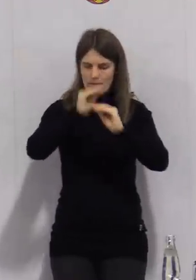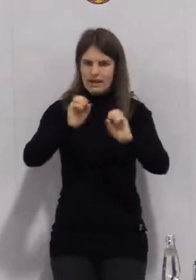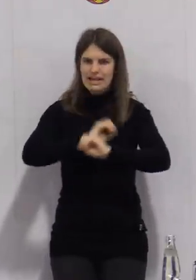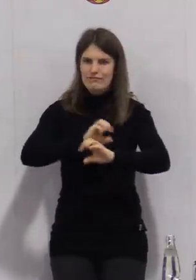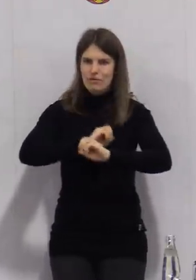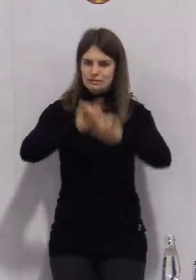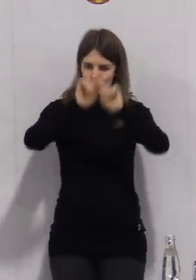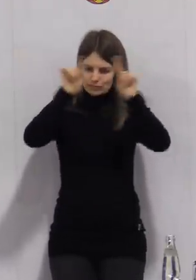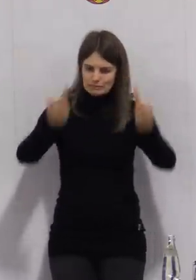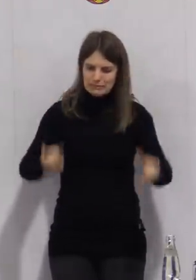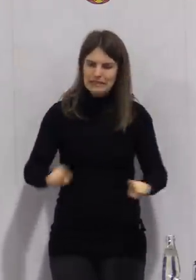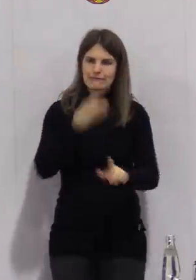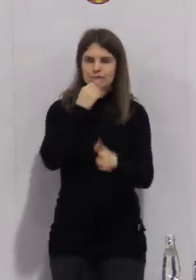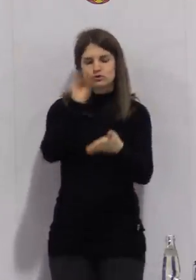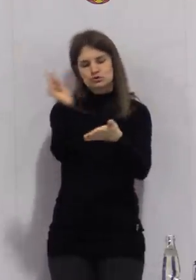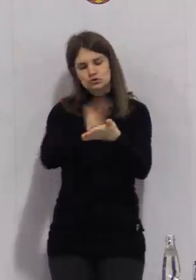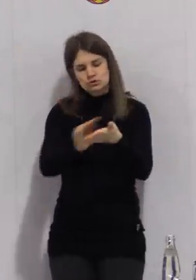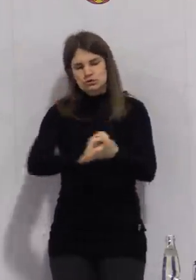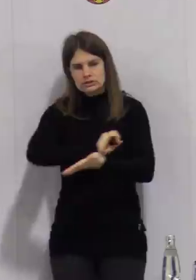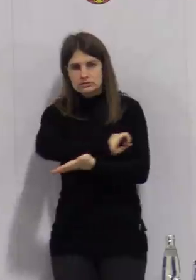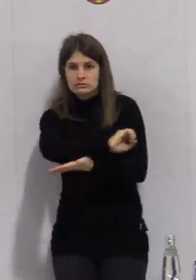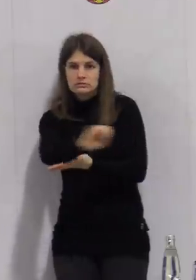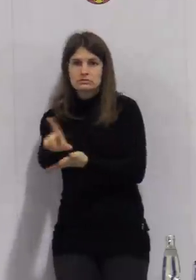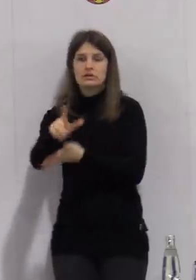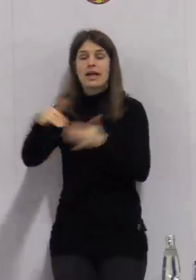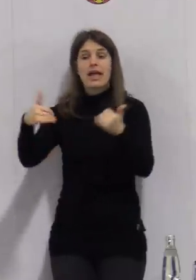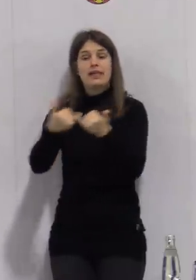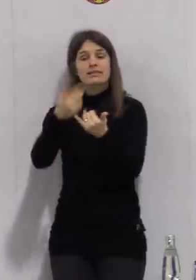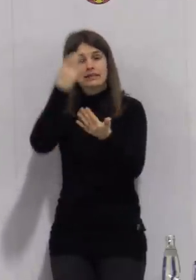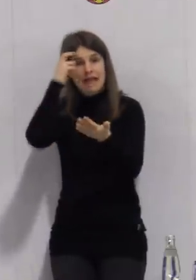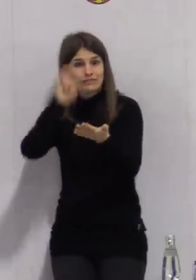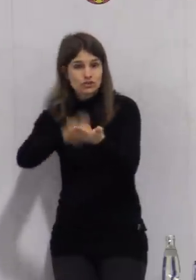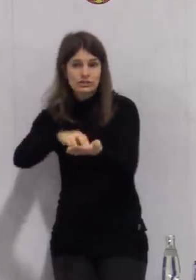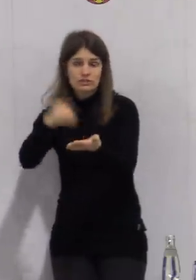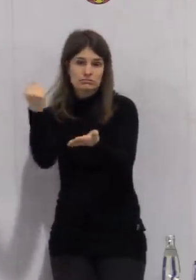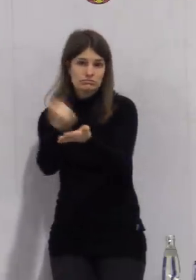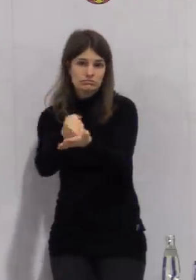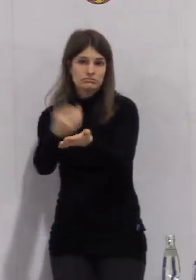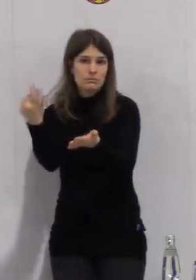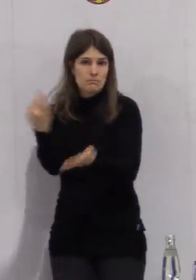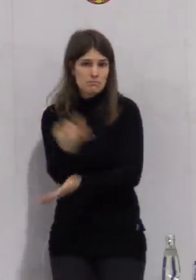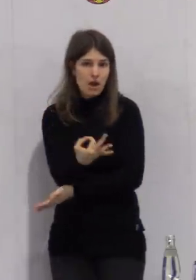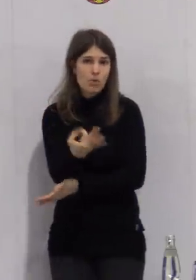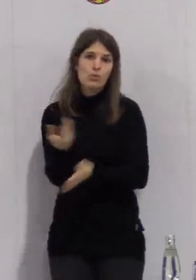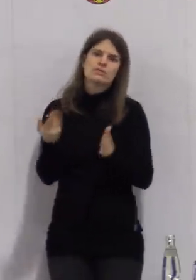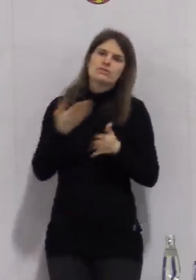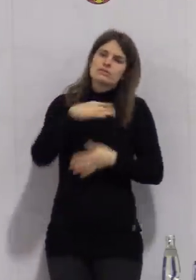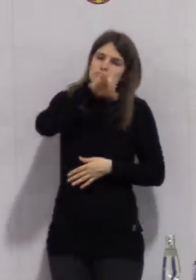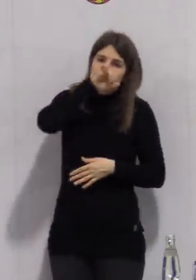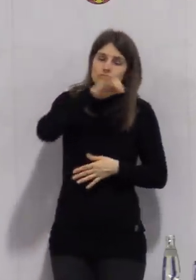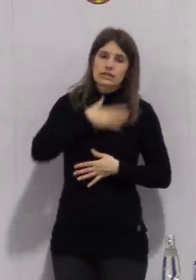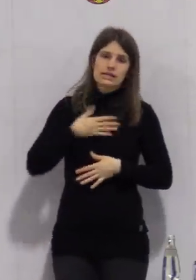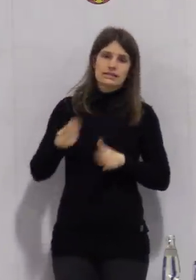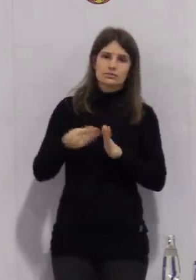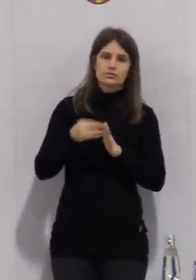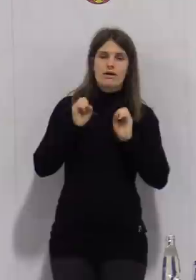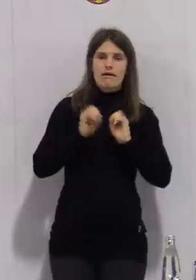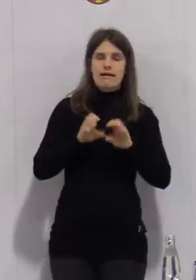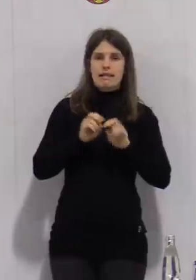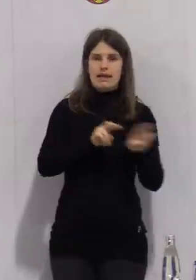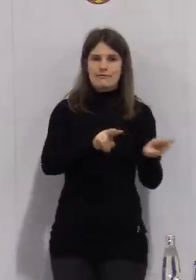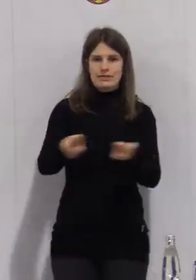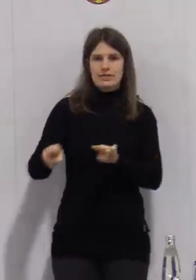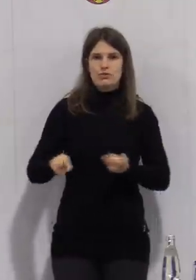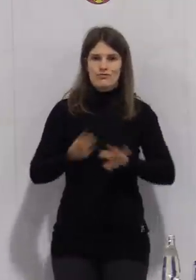müssen die Zustimmung der Eltern einholen. Und am liebsten wäre es, wenn wir auch ein Erklärvideo hätten, das wir allen zur